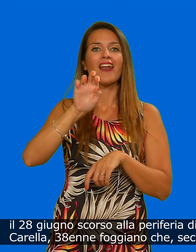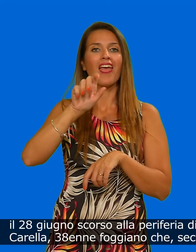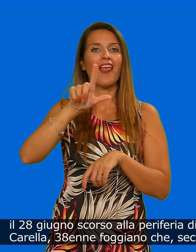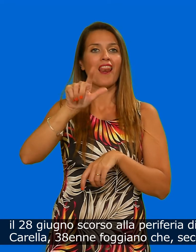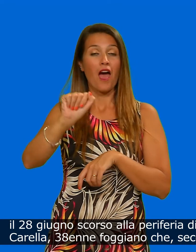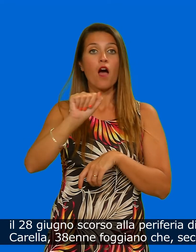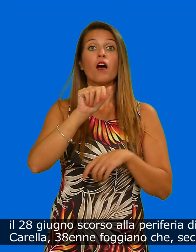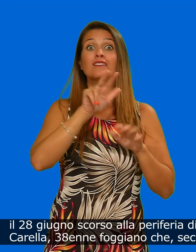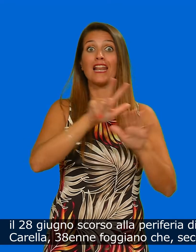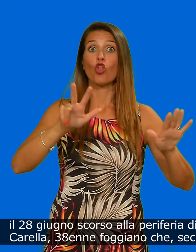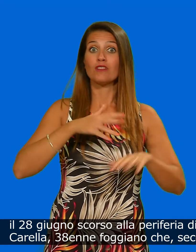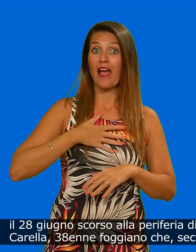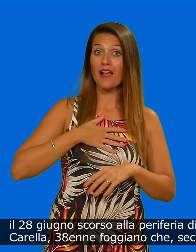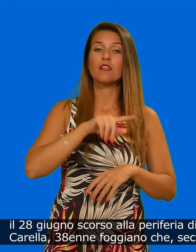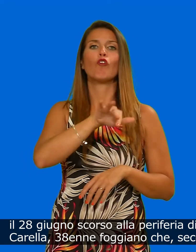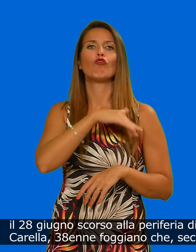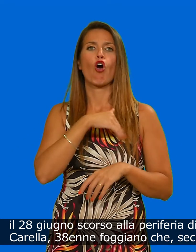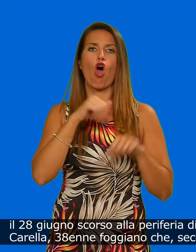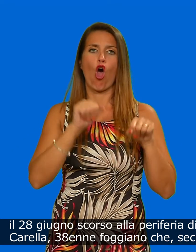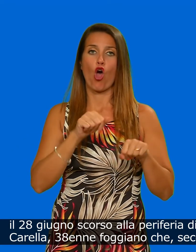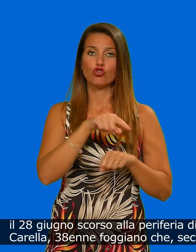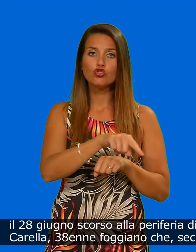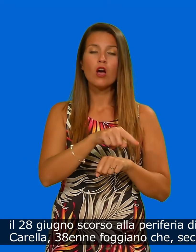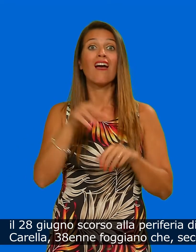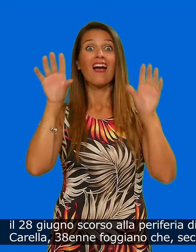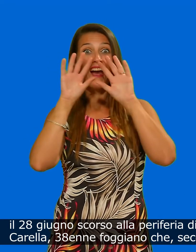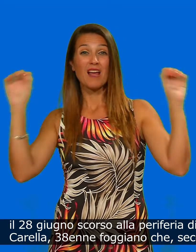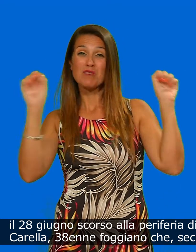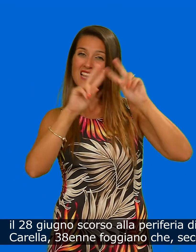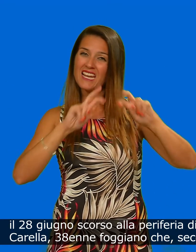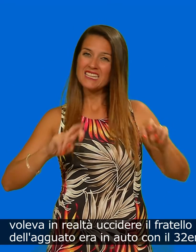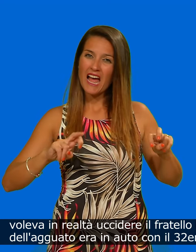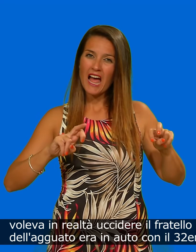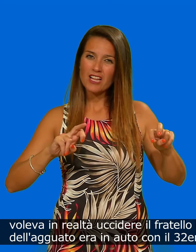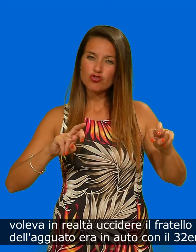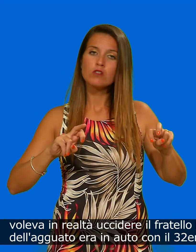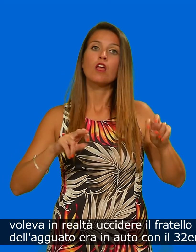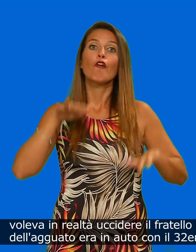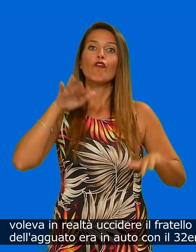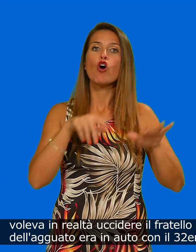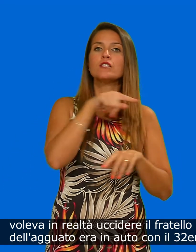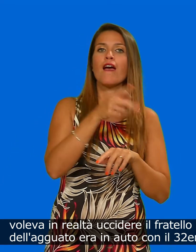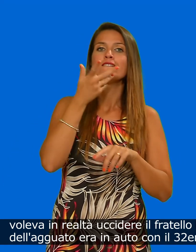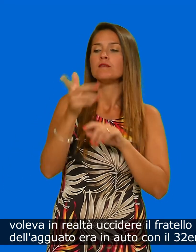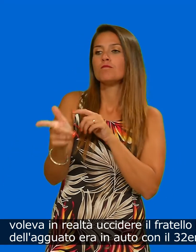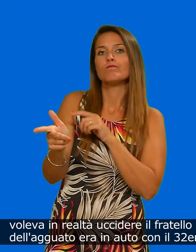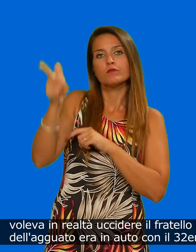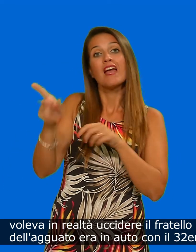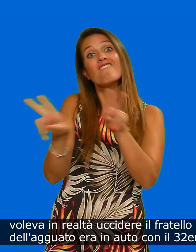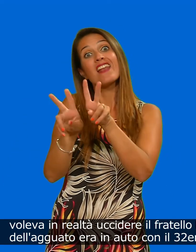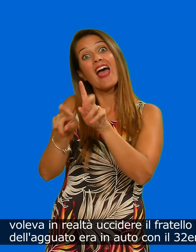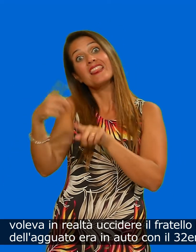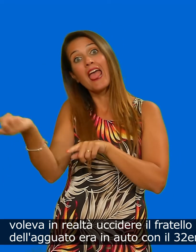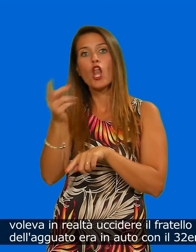38enne foggiano, che secondo le indagini dei carabinieri voleva in realtà uccidere il fratello